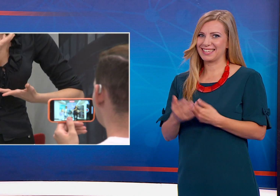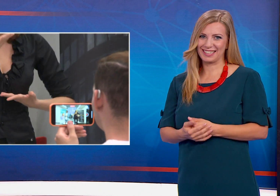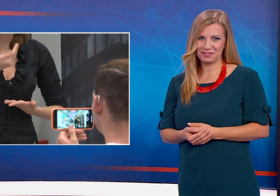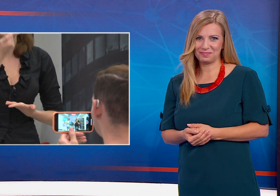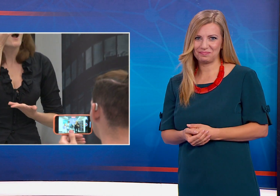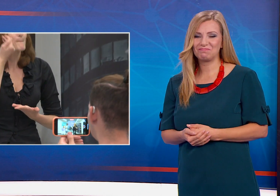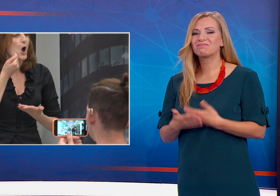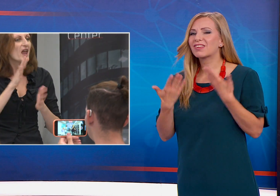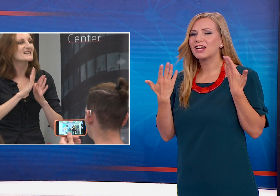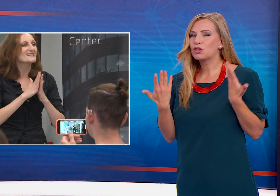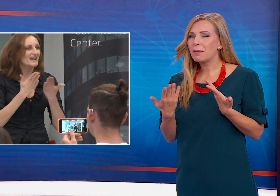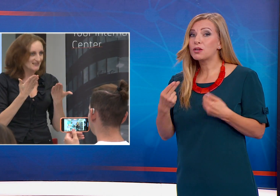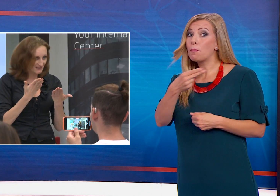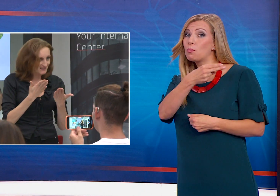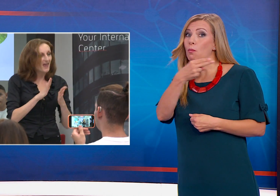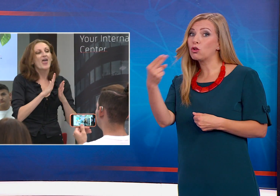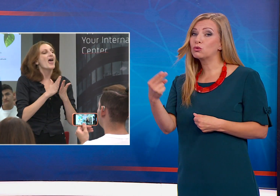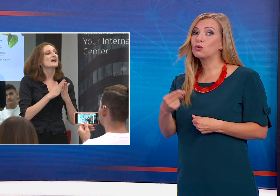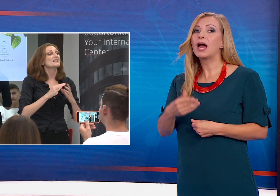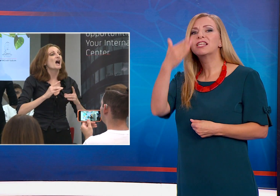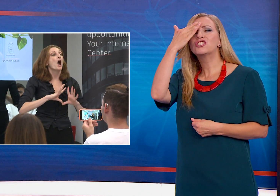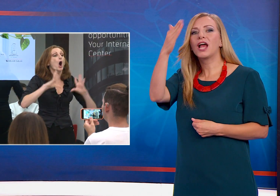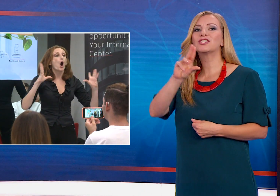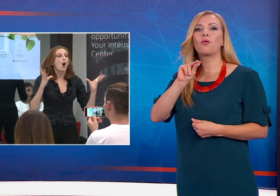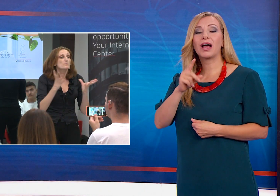То се проведе под мотото «Честно казано за жестовия език».